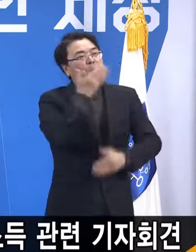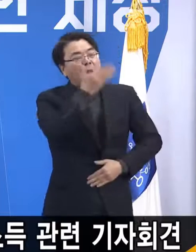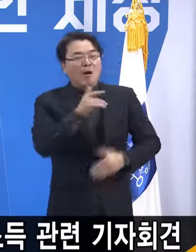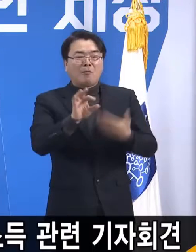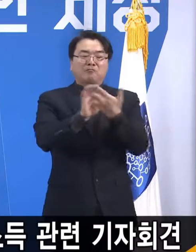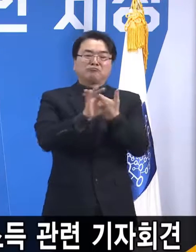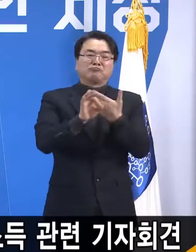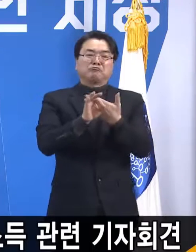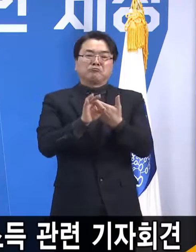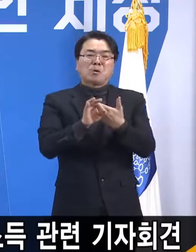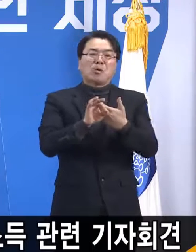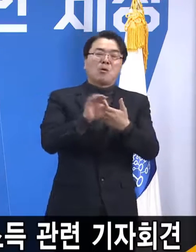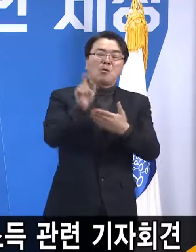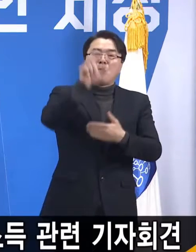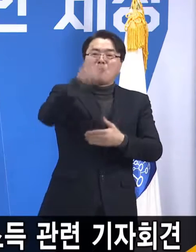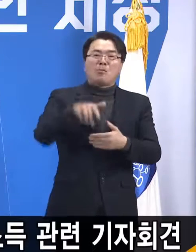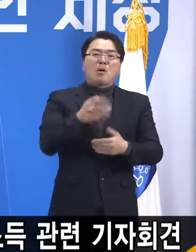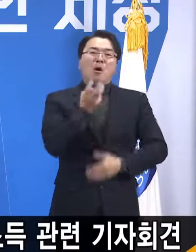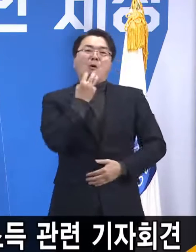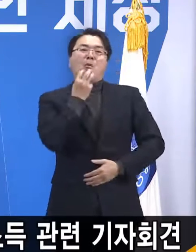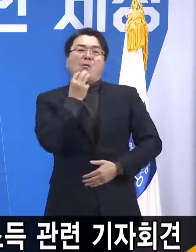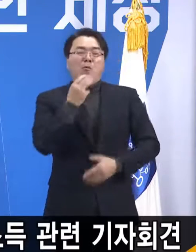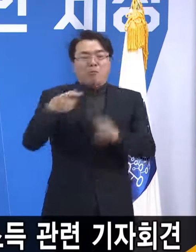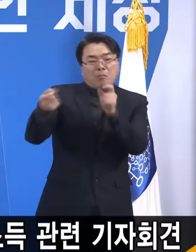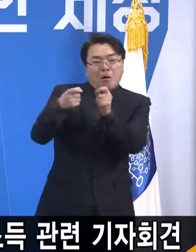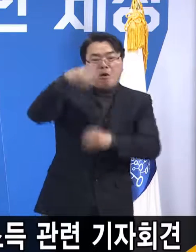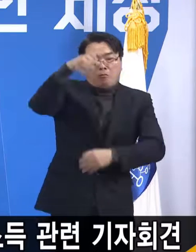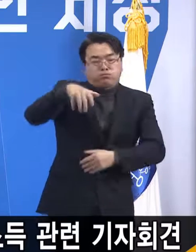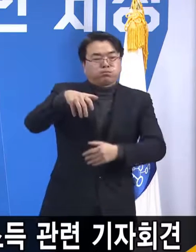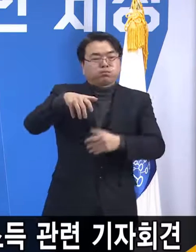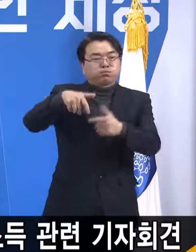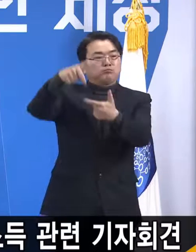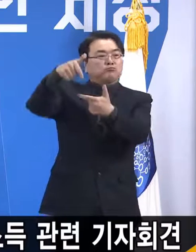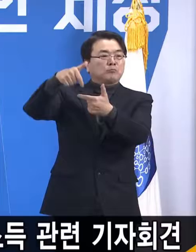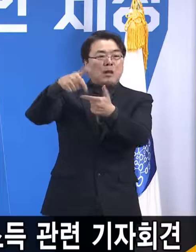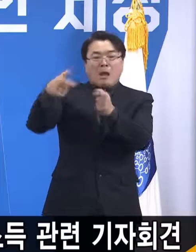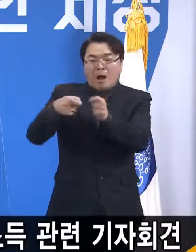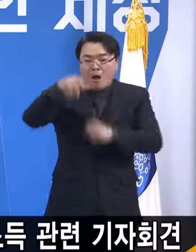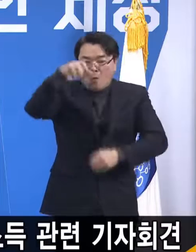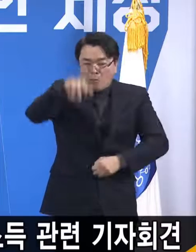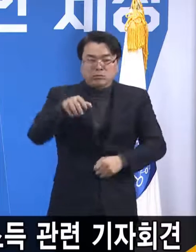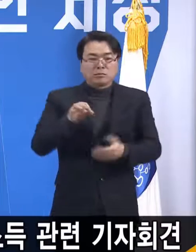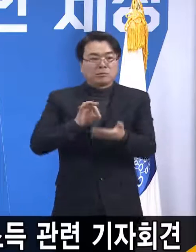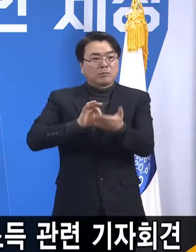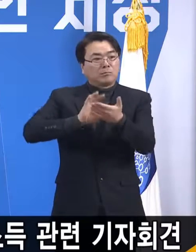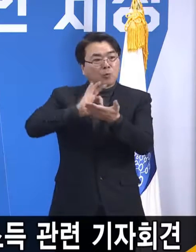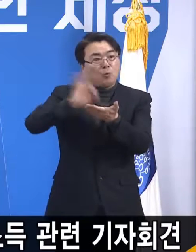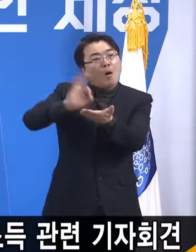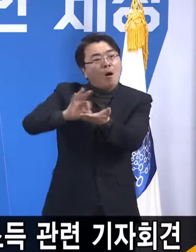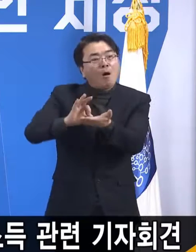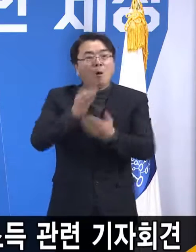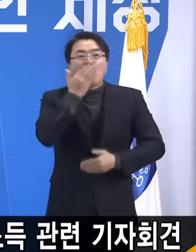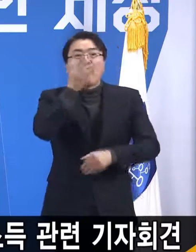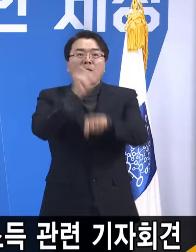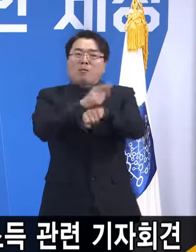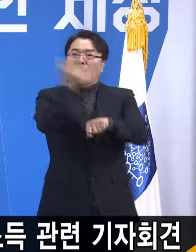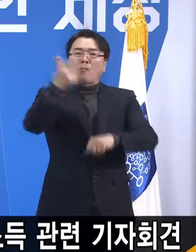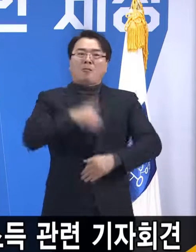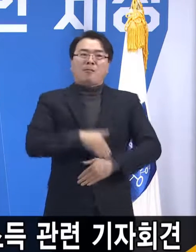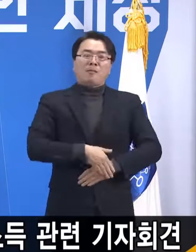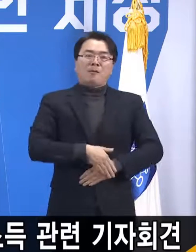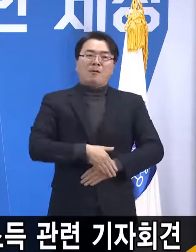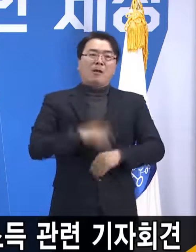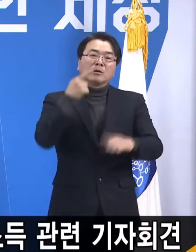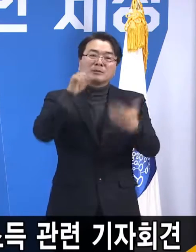또는 서울에 인접한 가까운 그런 지역으로 소비가 몰릴 가능성이 있고 그러면 약간